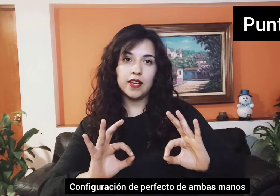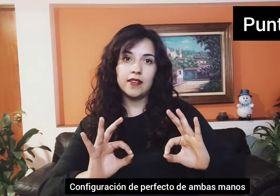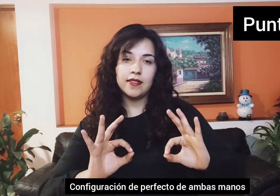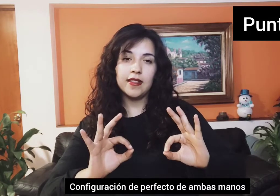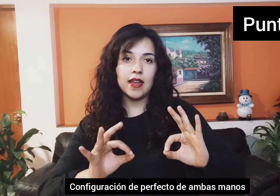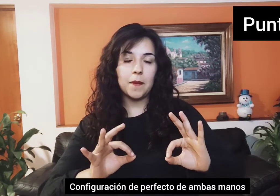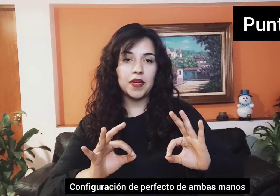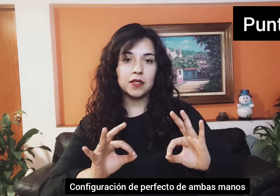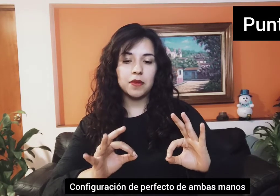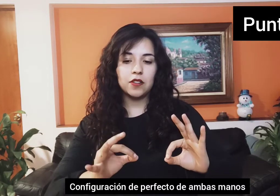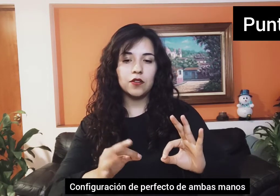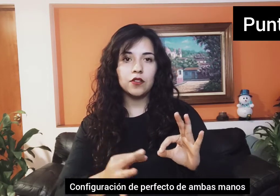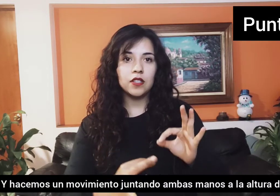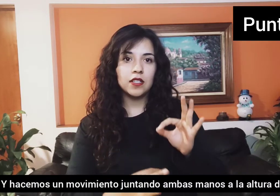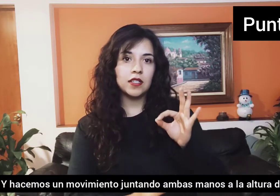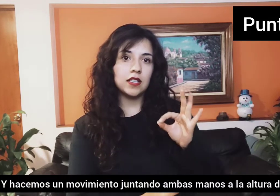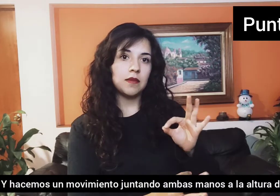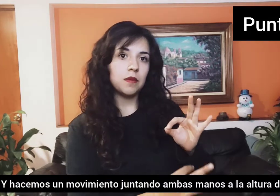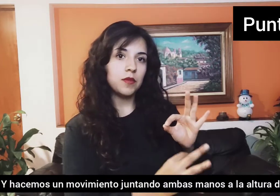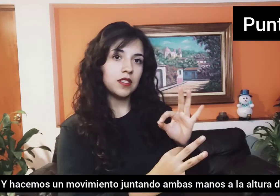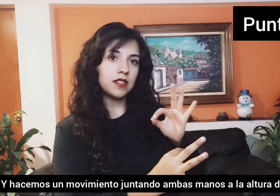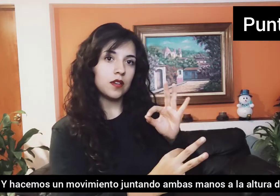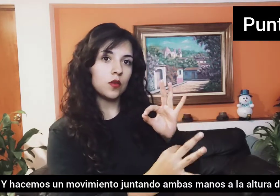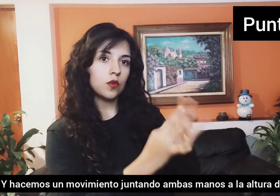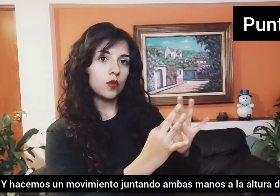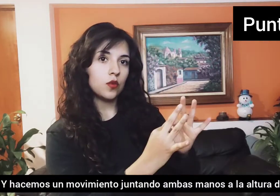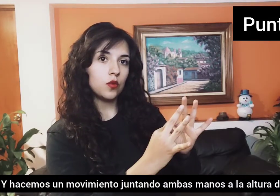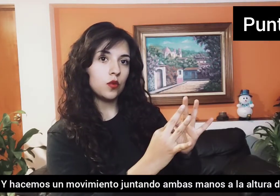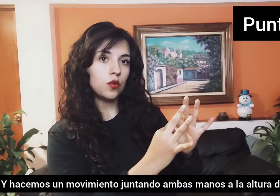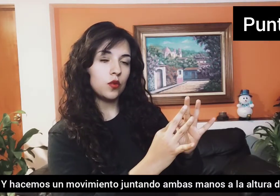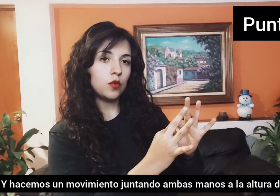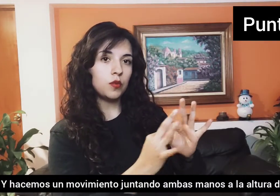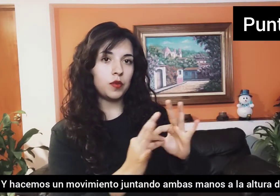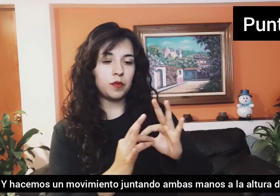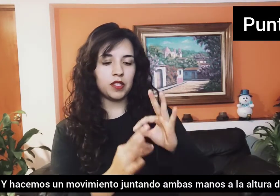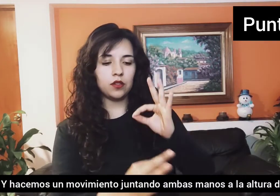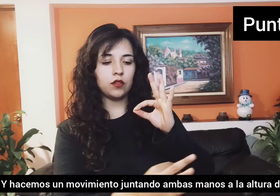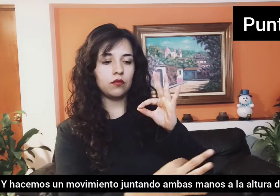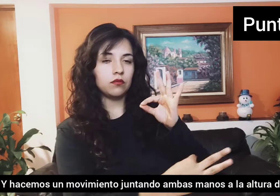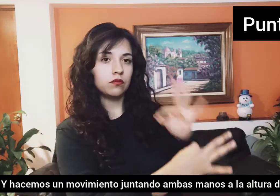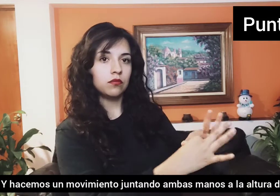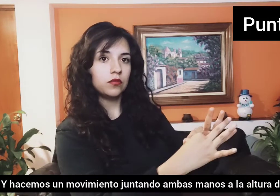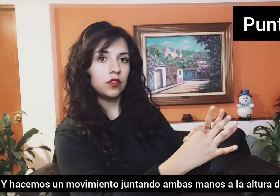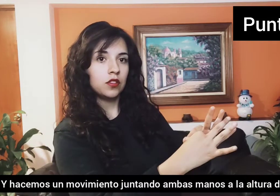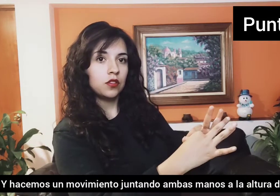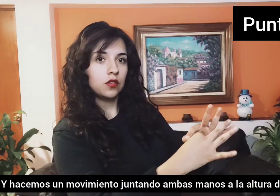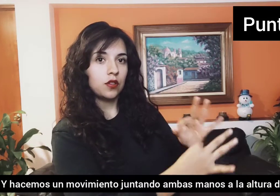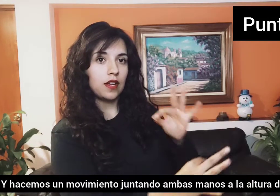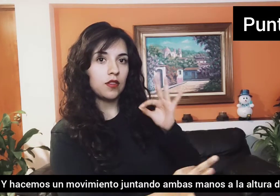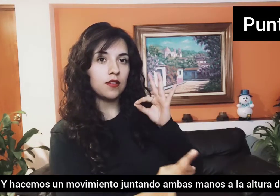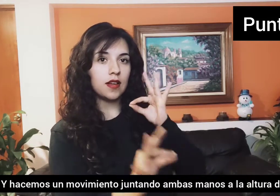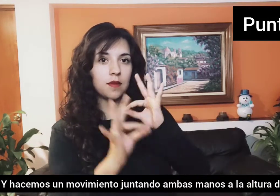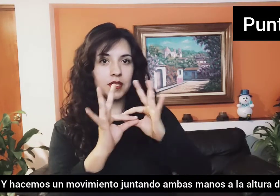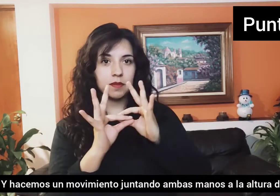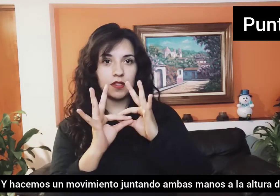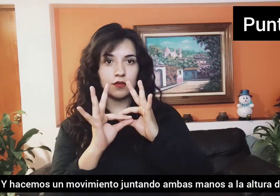de ambas manos y vamos a hacer un movimiento tocando ambas manos.